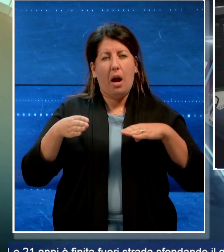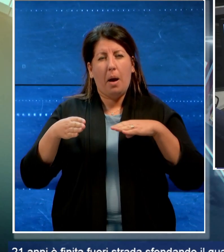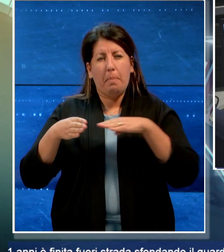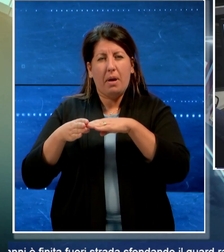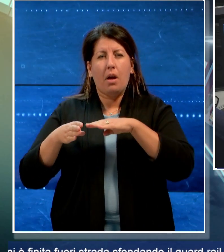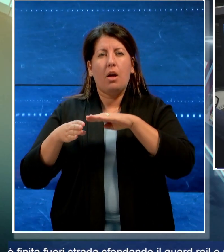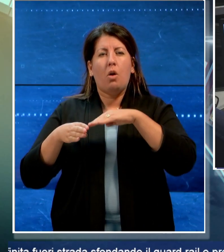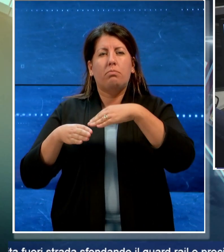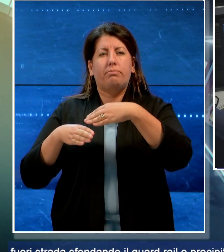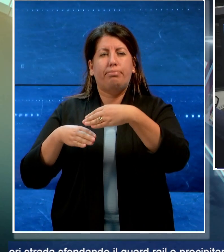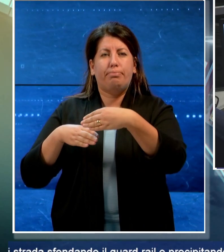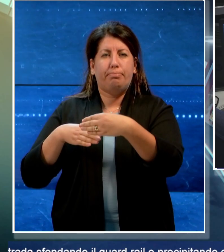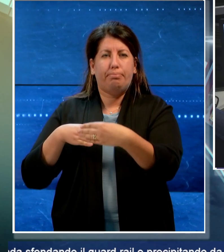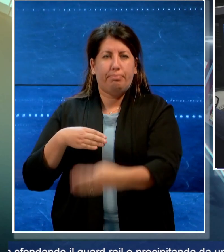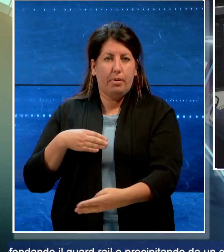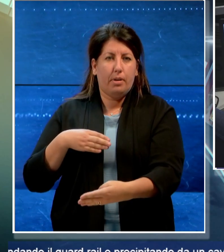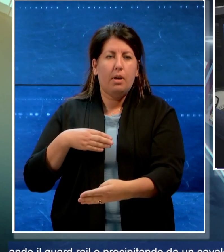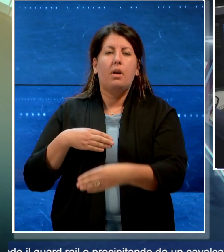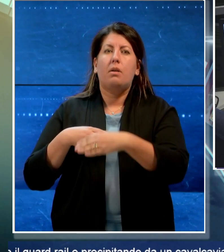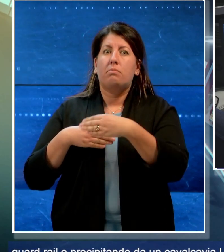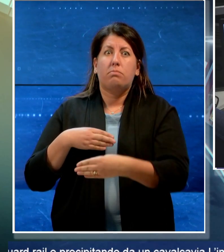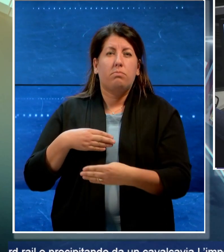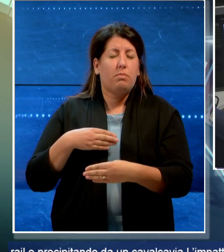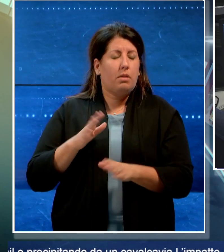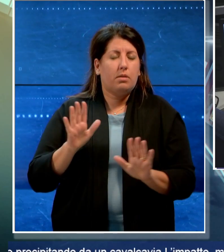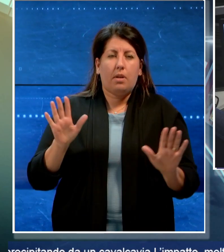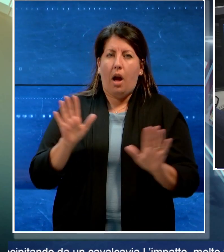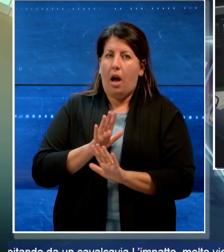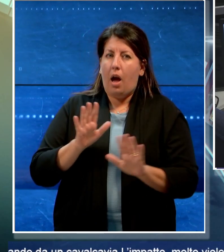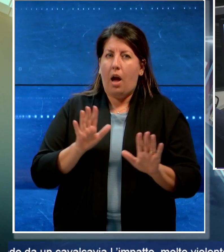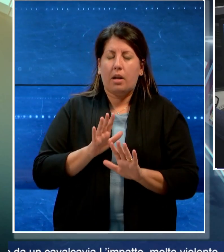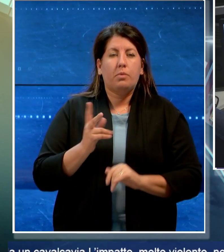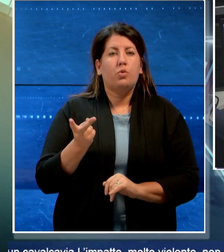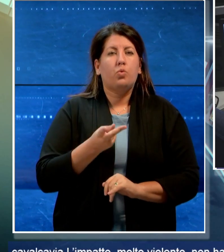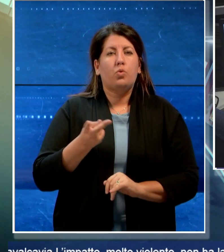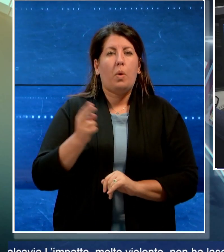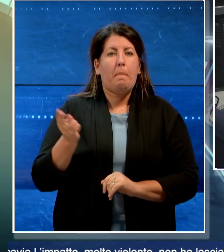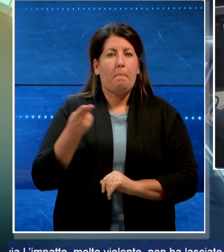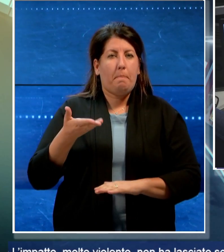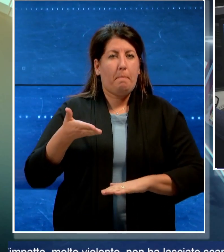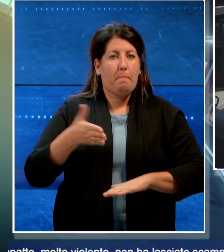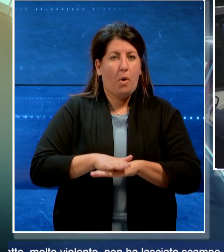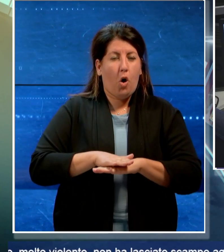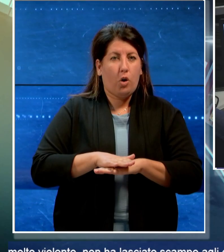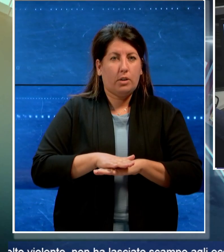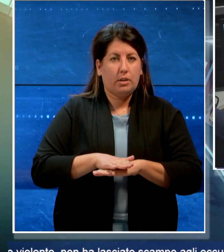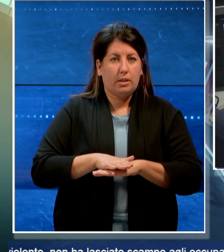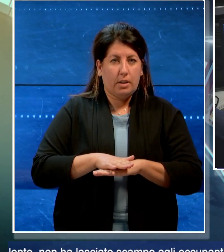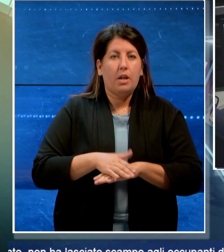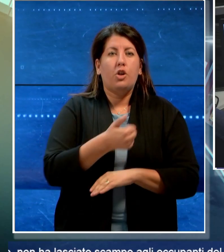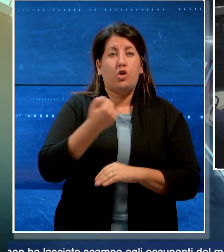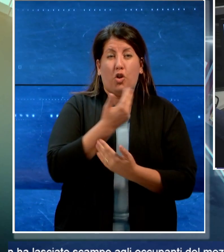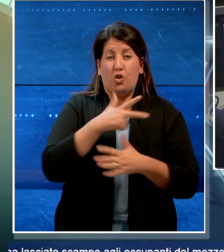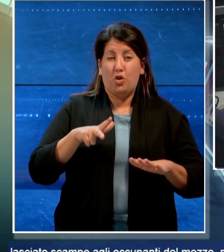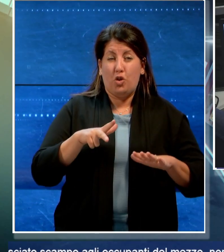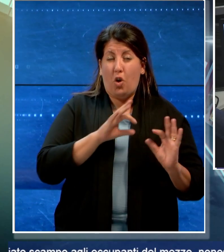cavalcavia. L'impatto molto violento non ha lasciato scampo agli occupanti del mezzo nonostante l'intervento tempestivo del